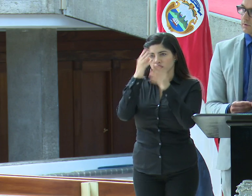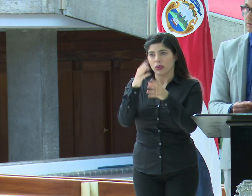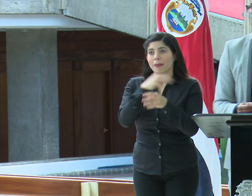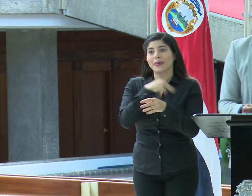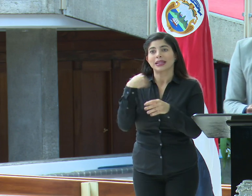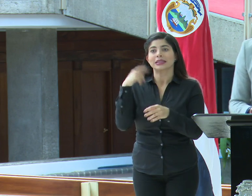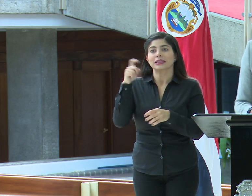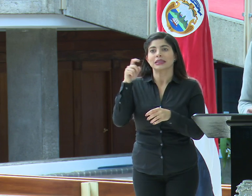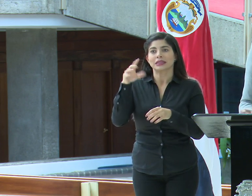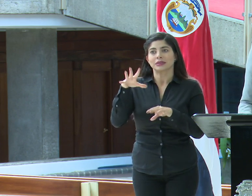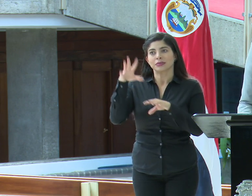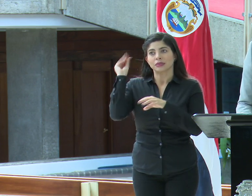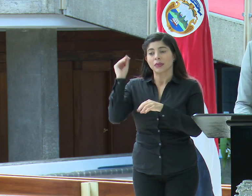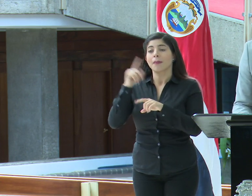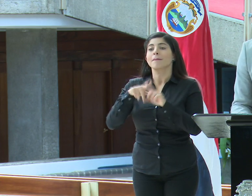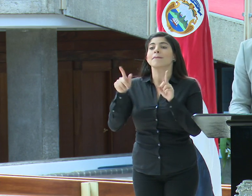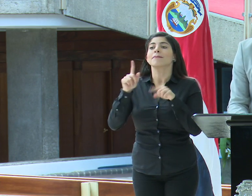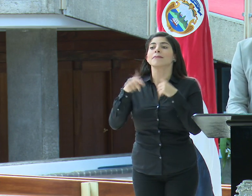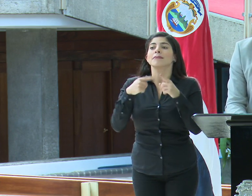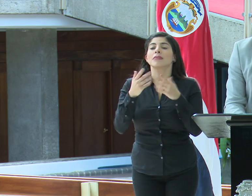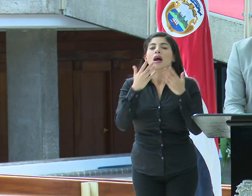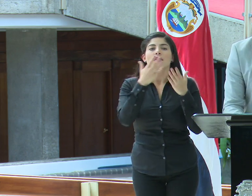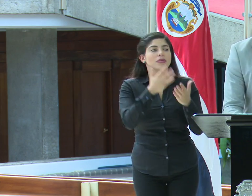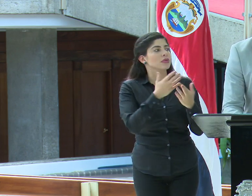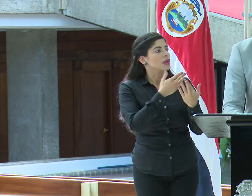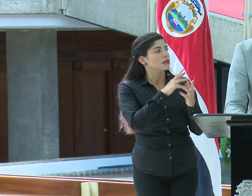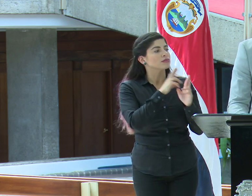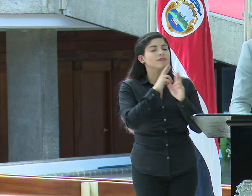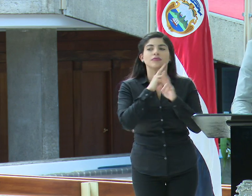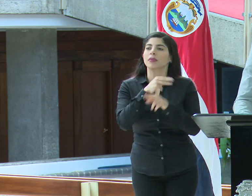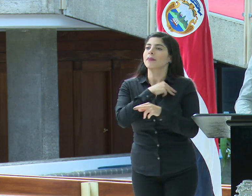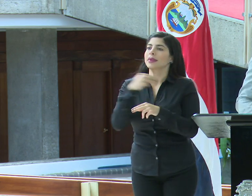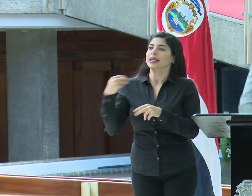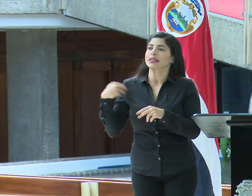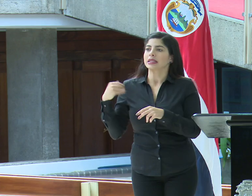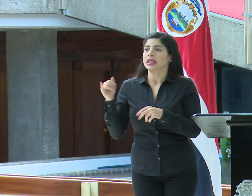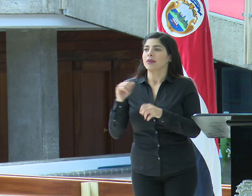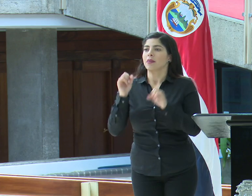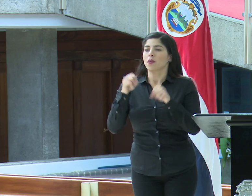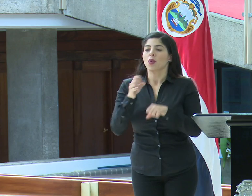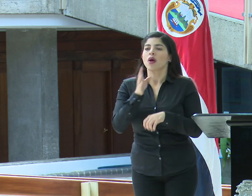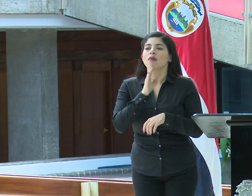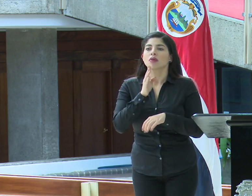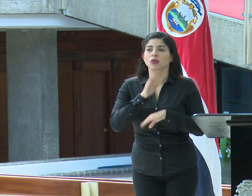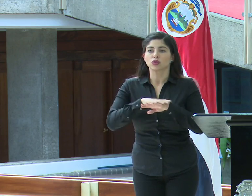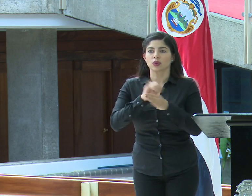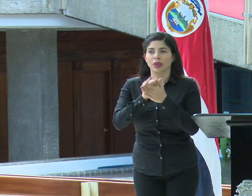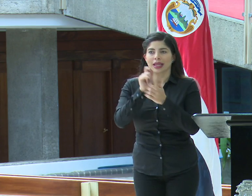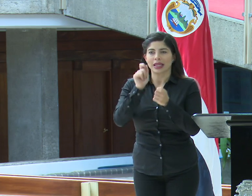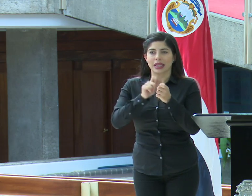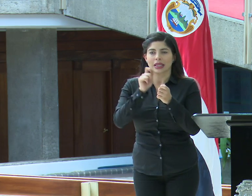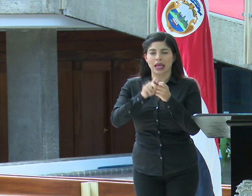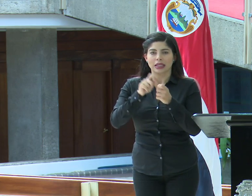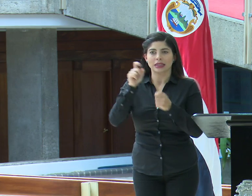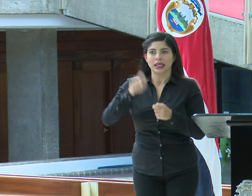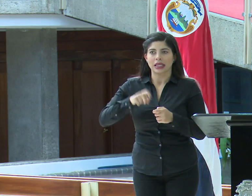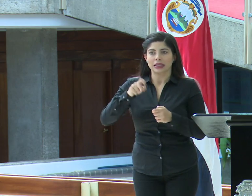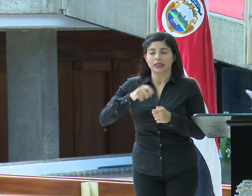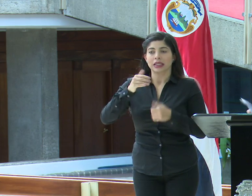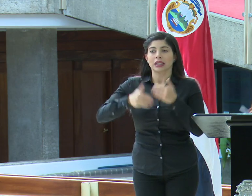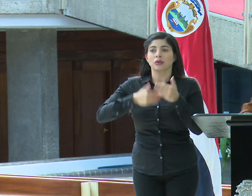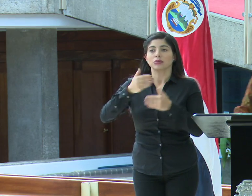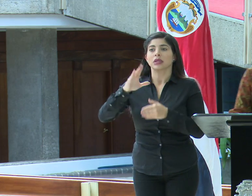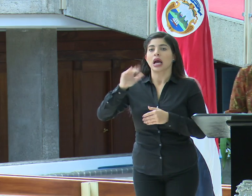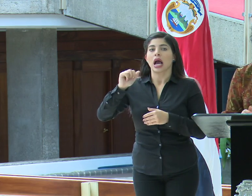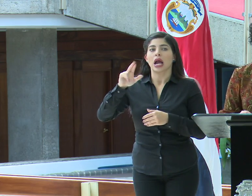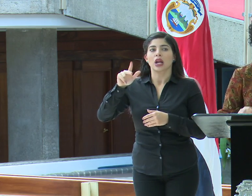ministro se debe retirar, pero vamos a darle espacio a la ministra que también se puede referir a ese detalle que necesitan y posteriormente